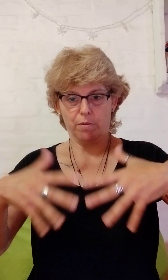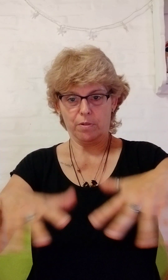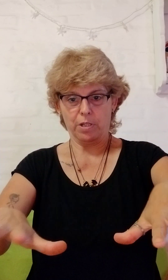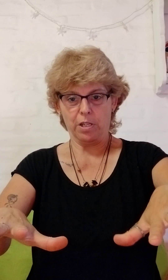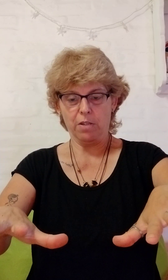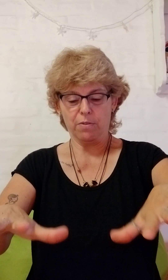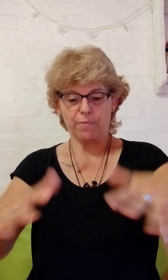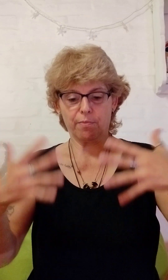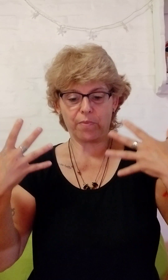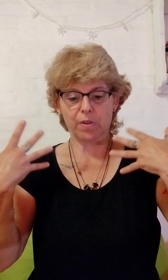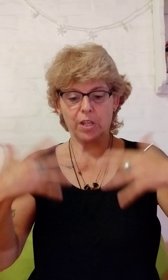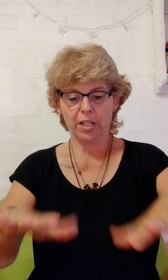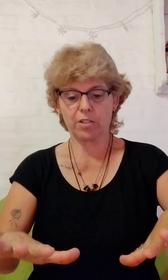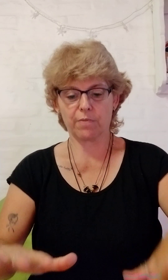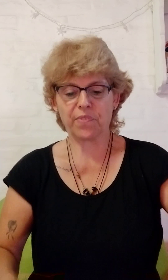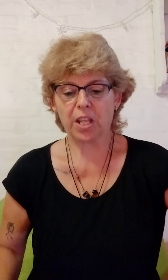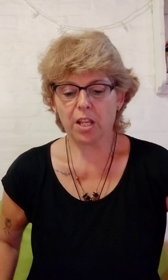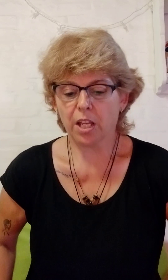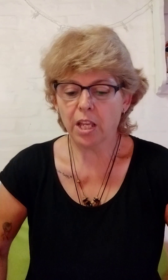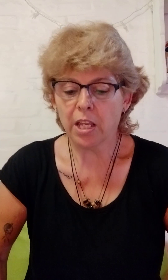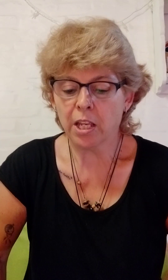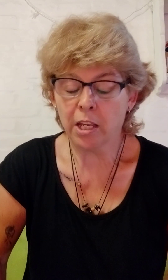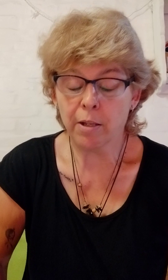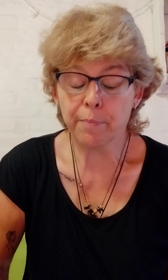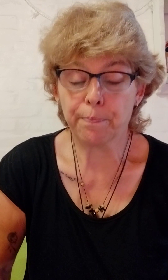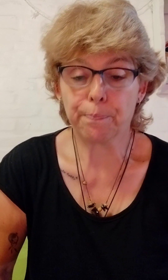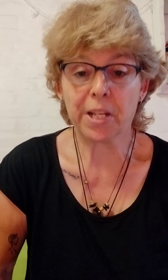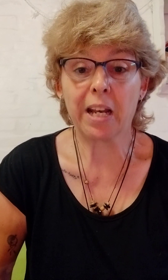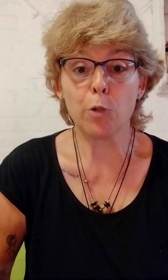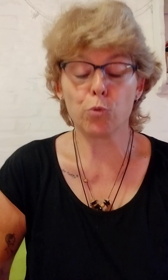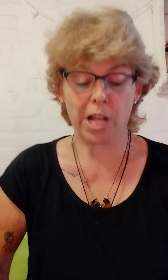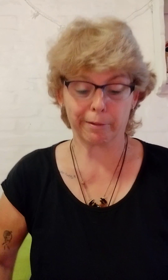Ahí. Es. Eh. Renunciar.